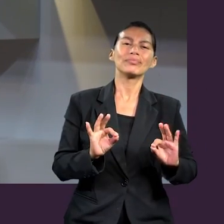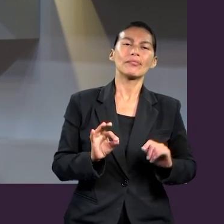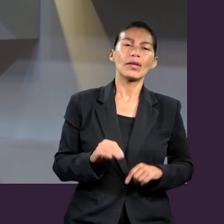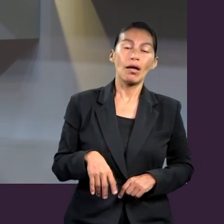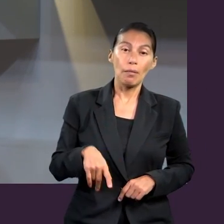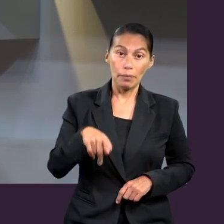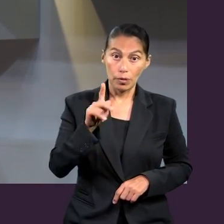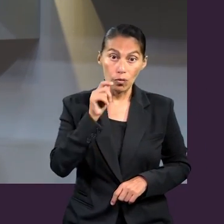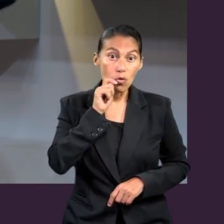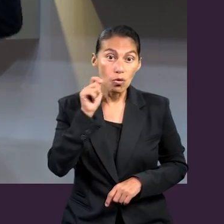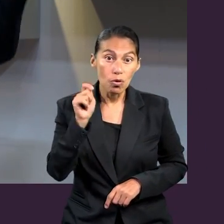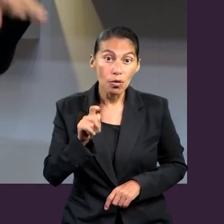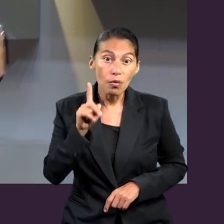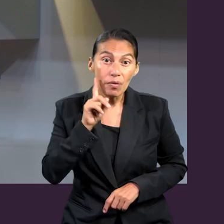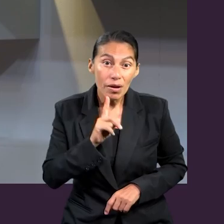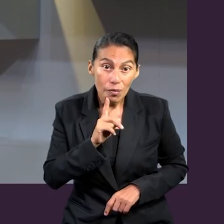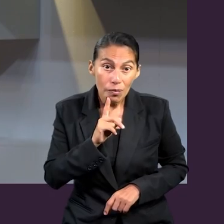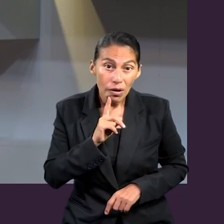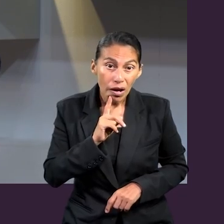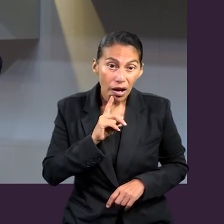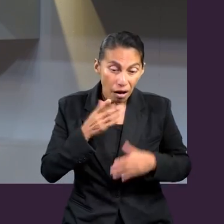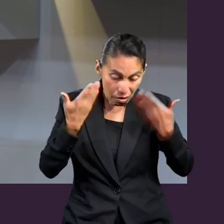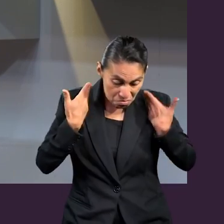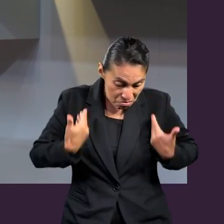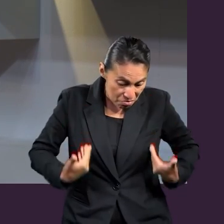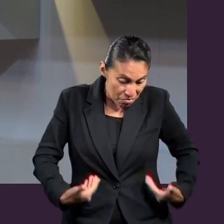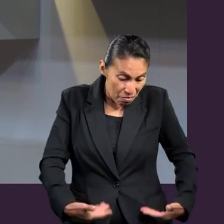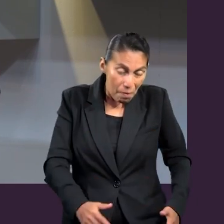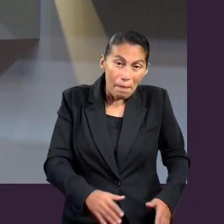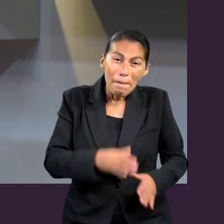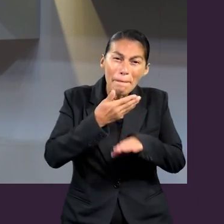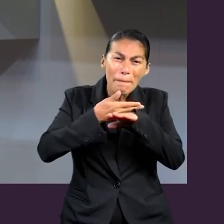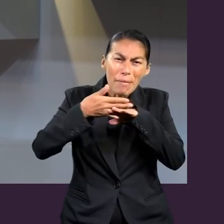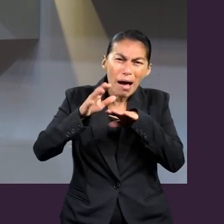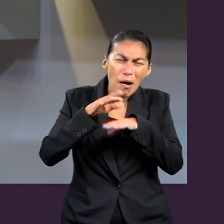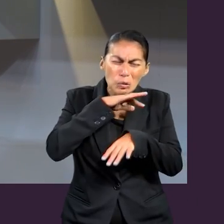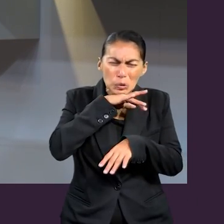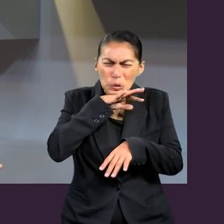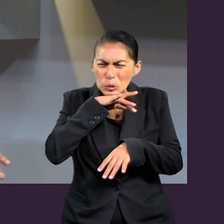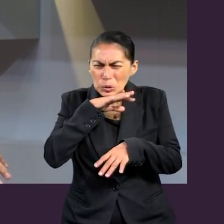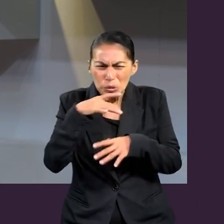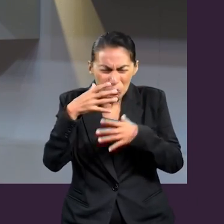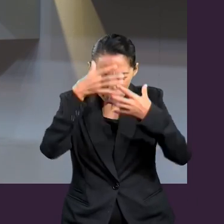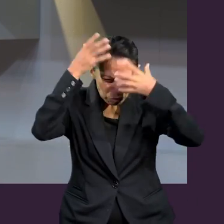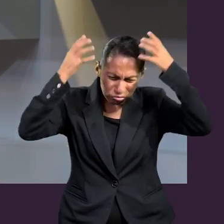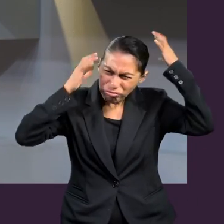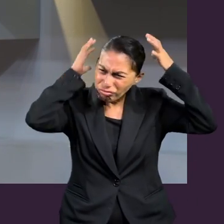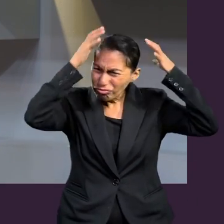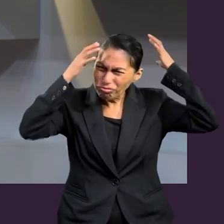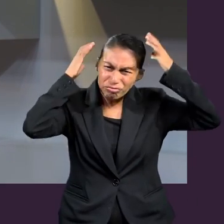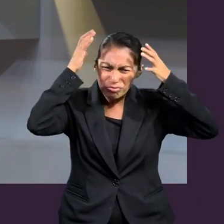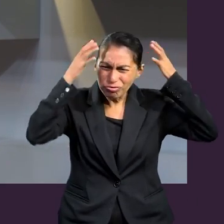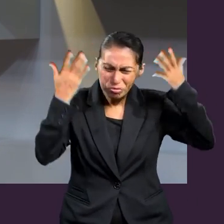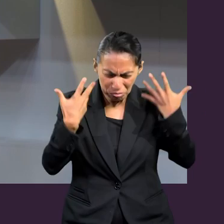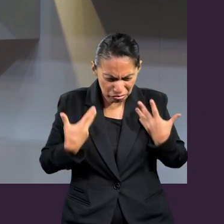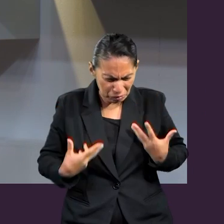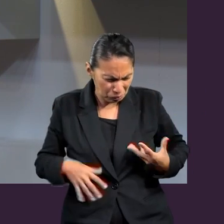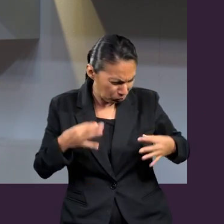El cabello enmarañado, el vestido blanco roto, sucio, y venía todo así, pero una cosa fea. Y entonces